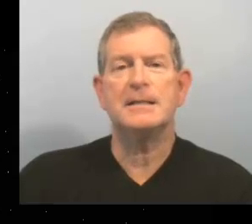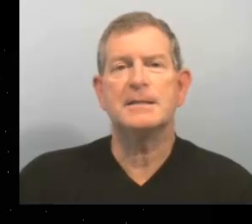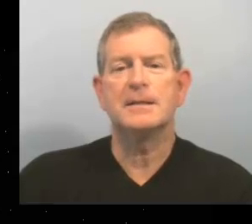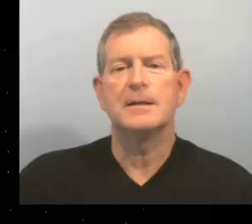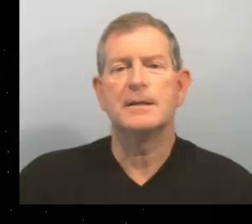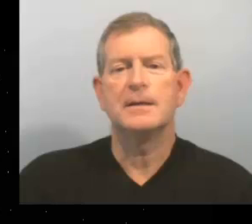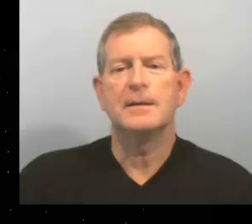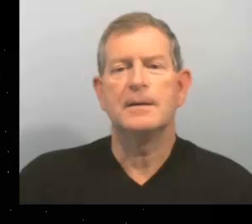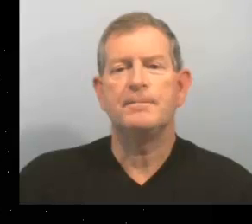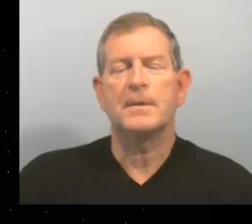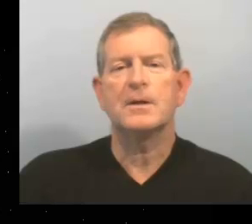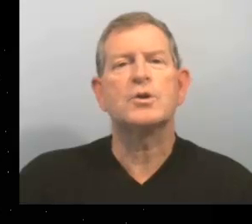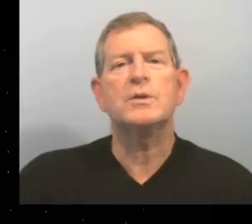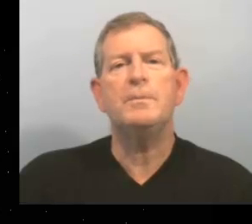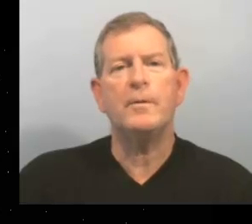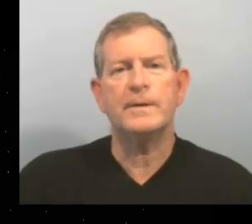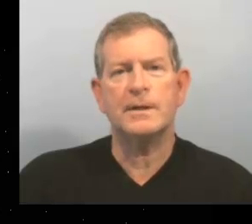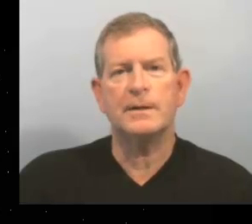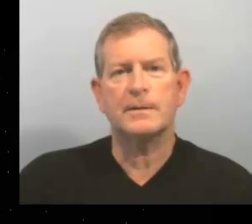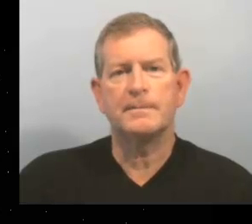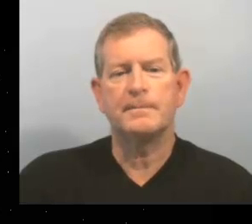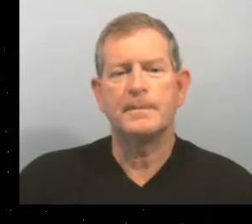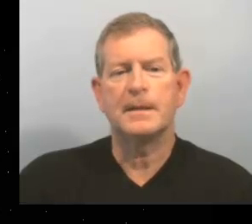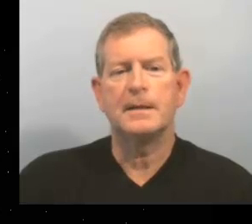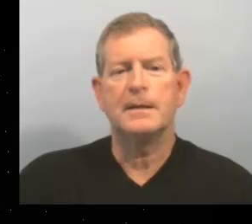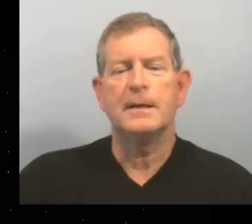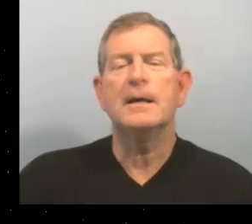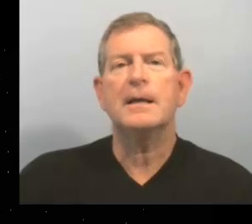Treize Treize Je suis professeur